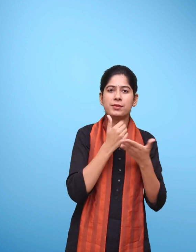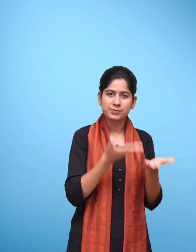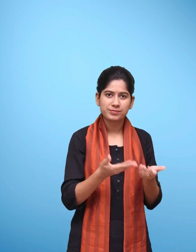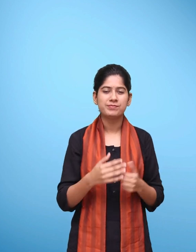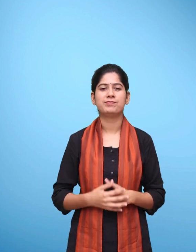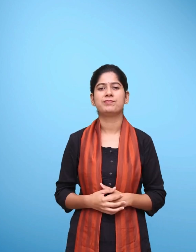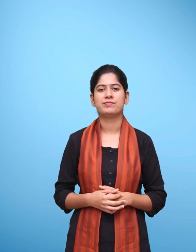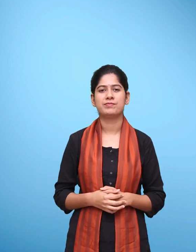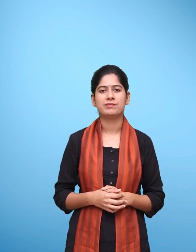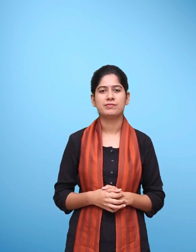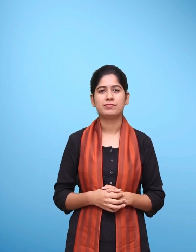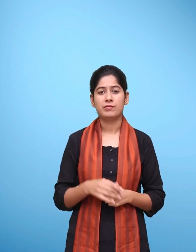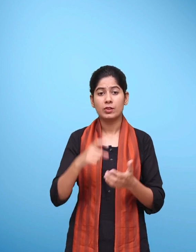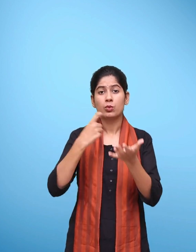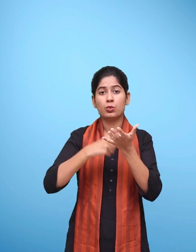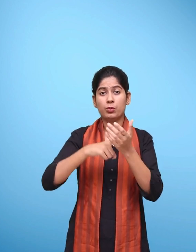मदद करेंगे